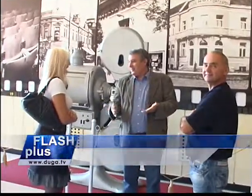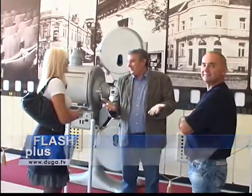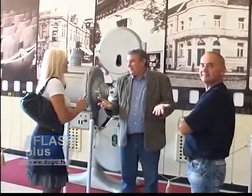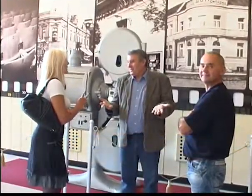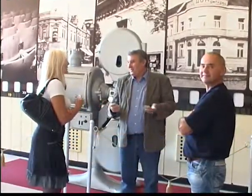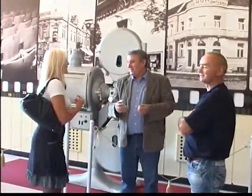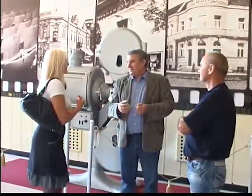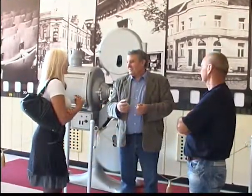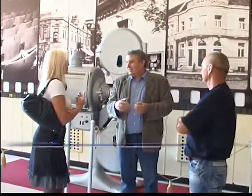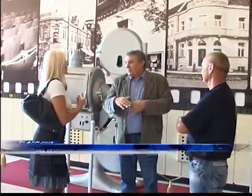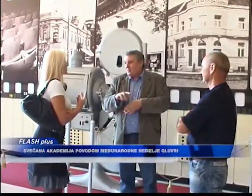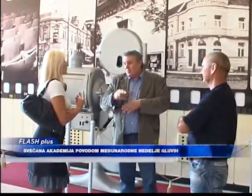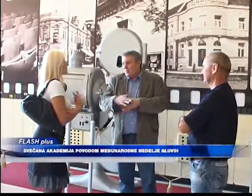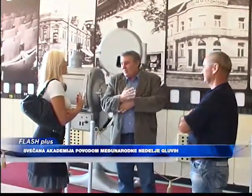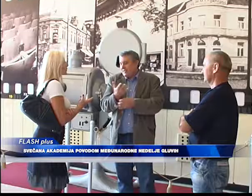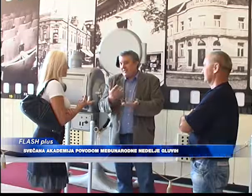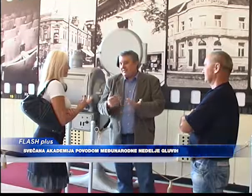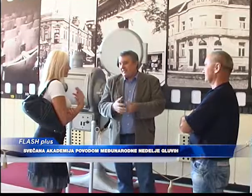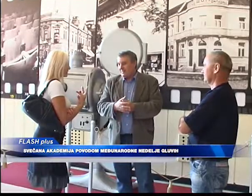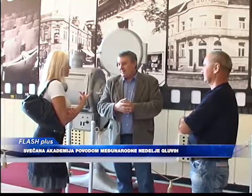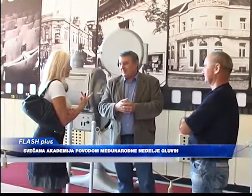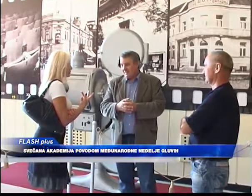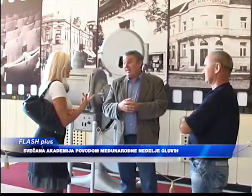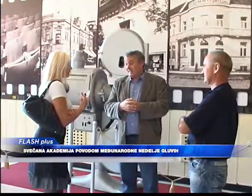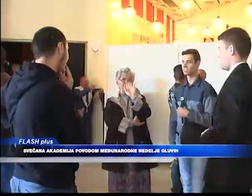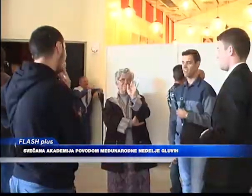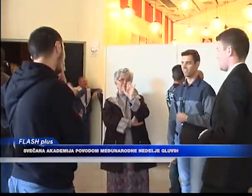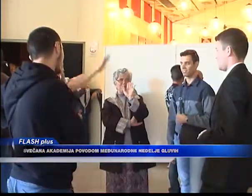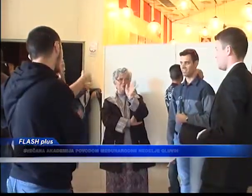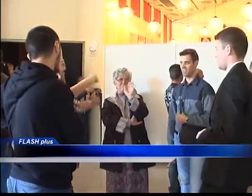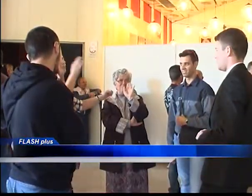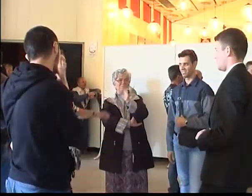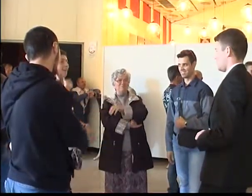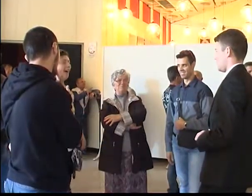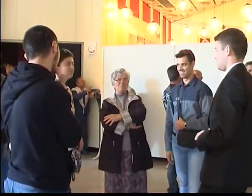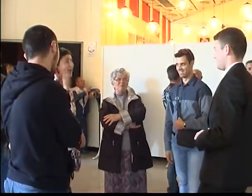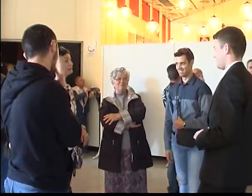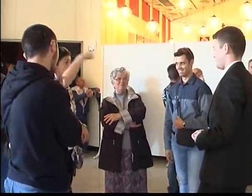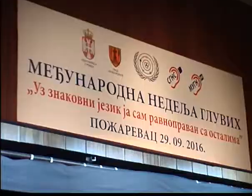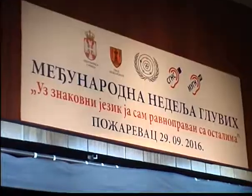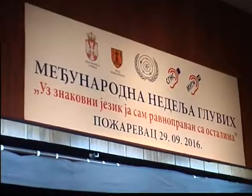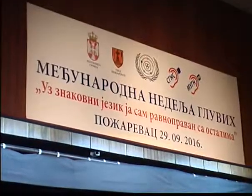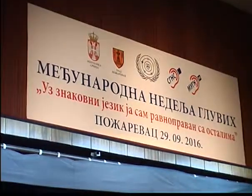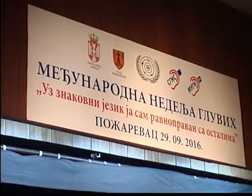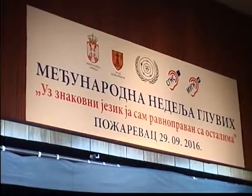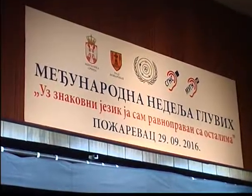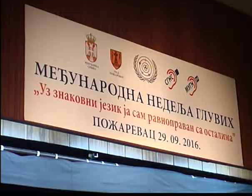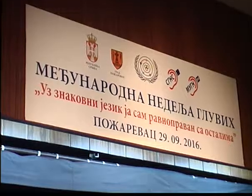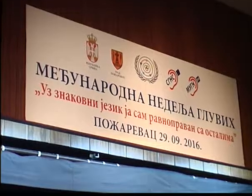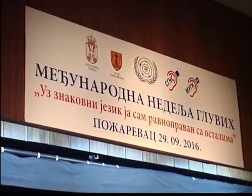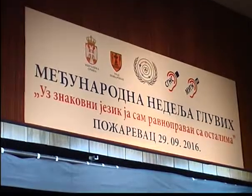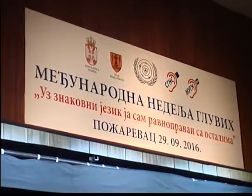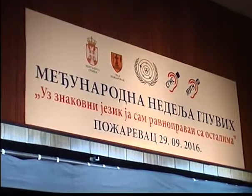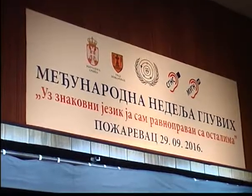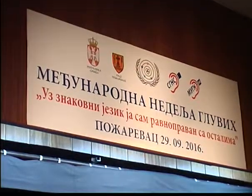invaliditetom, Savez gluvih i nagluvih Srbije i Međuopštinsko udruženje gluvih i nagluvih požaravac organizovali su svečnu